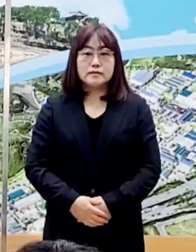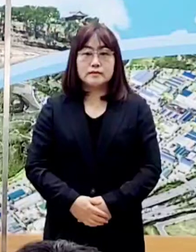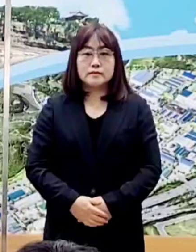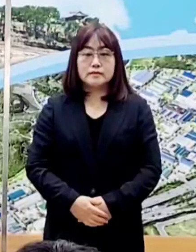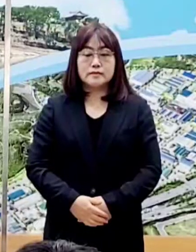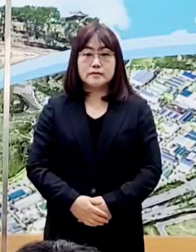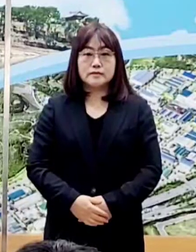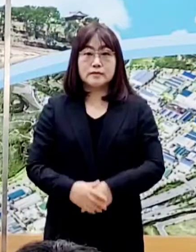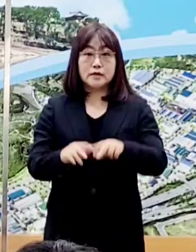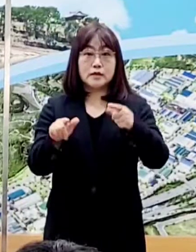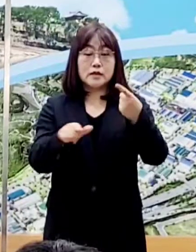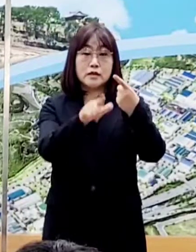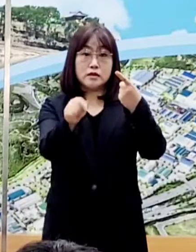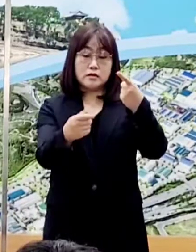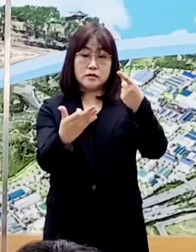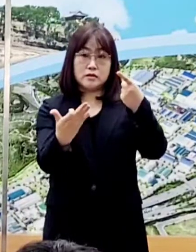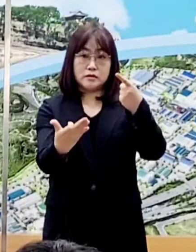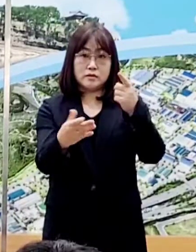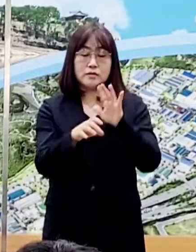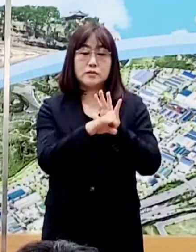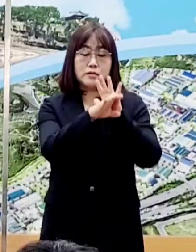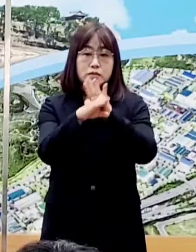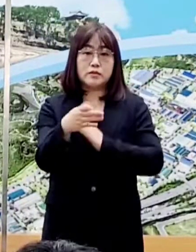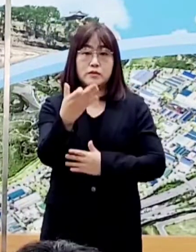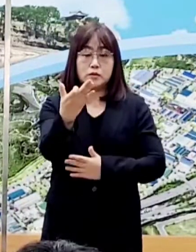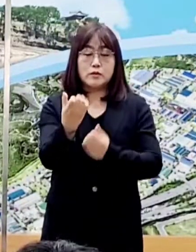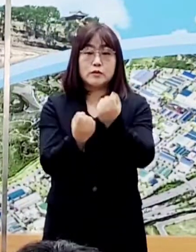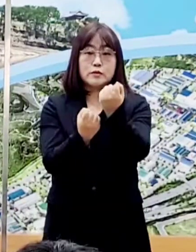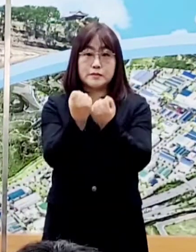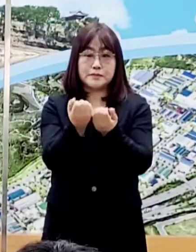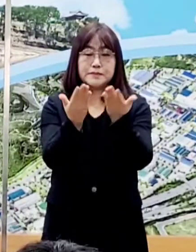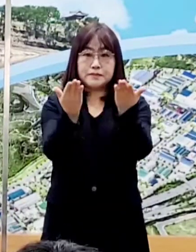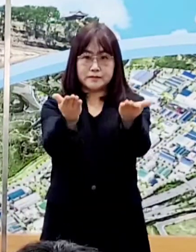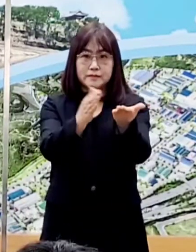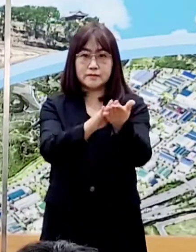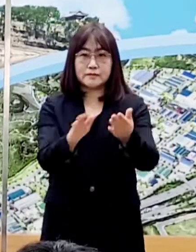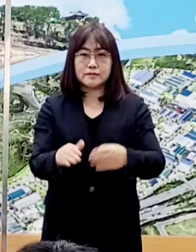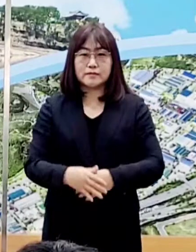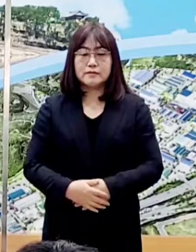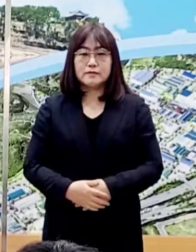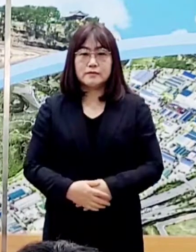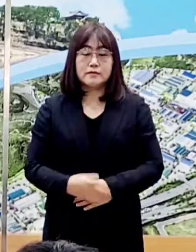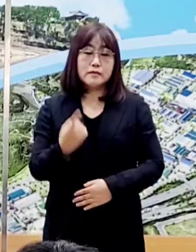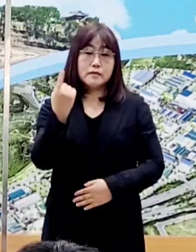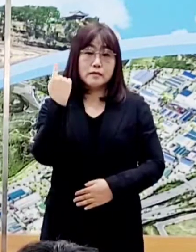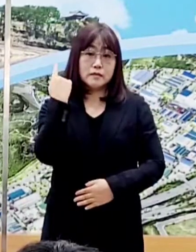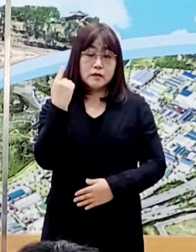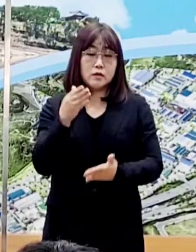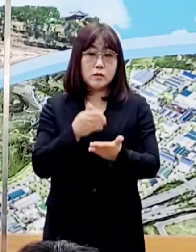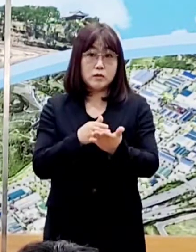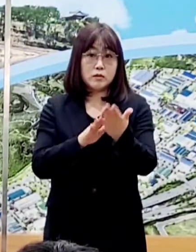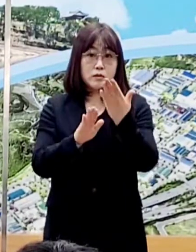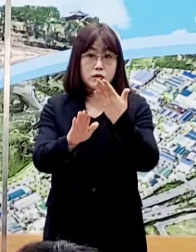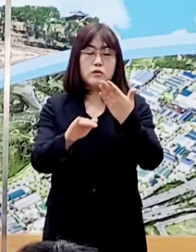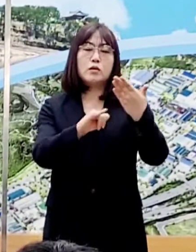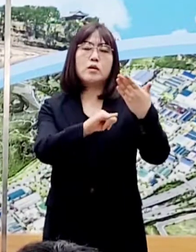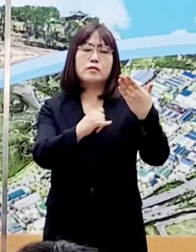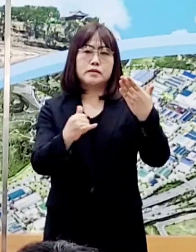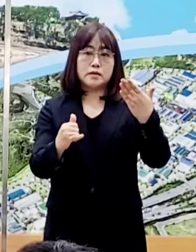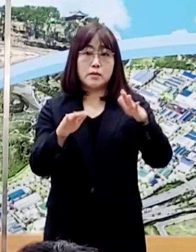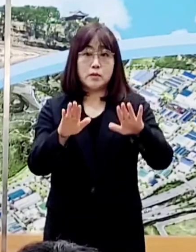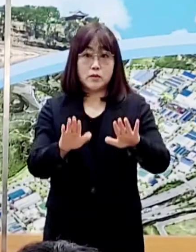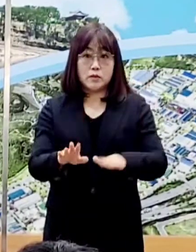1월 19일 코로나19 상황 브리핑을 시작하겠습니다. 어제 브리핑 이후 9명,